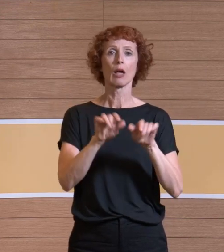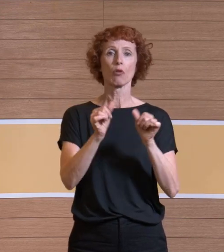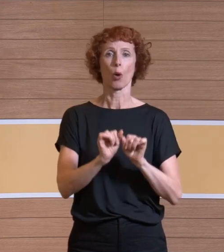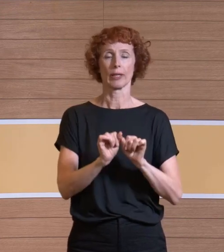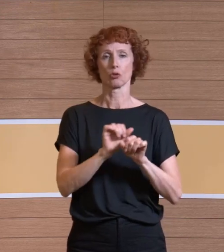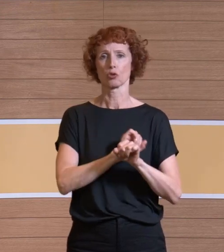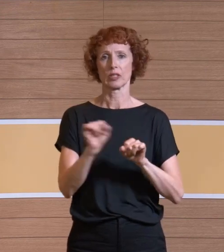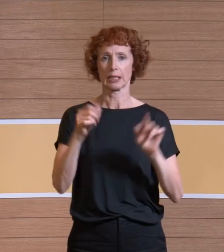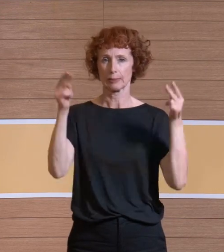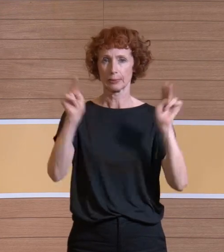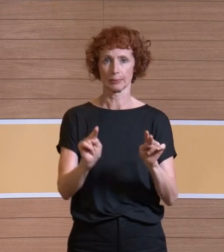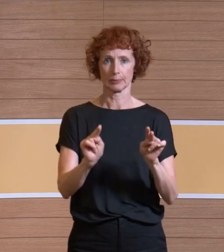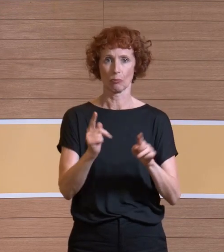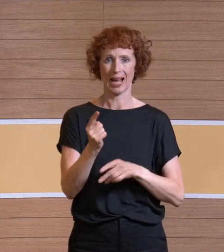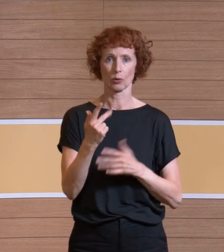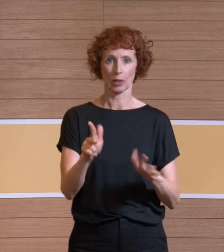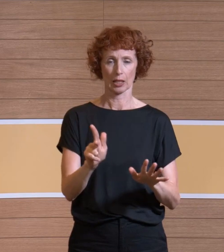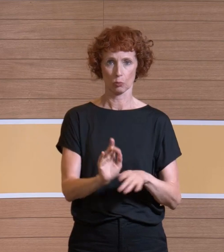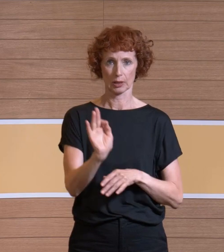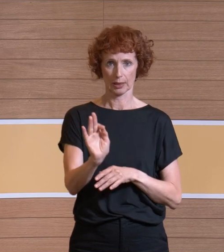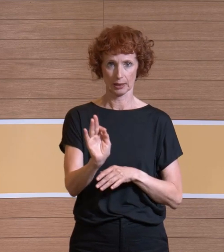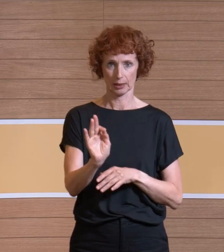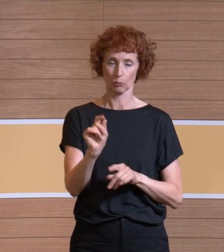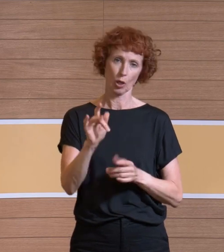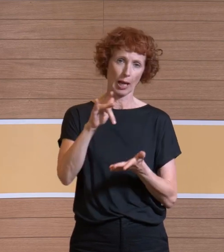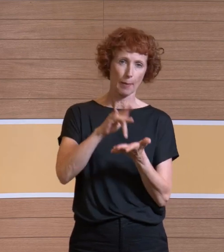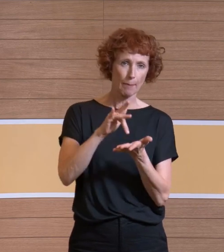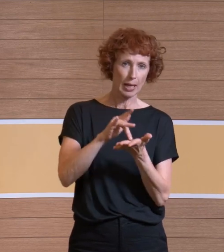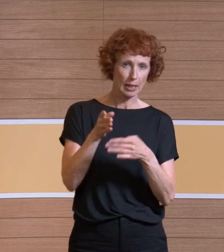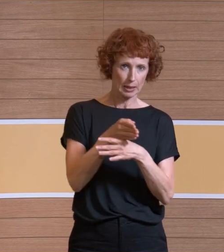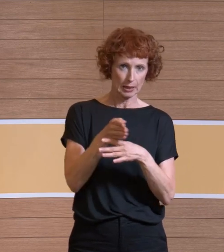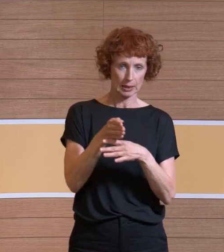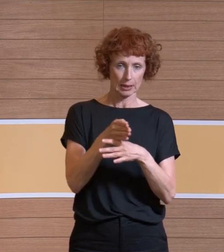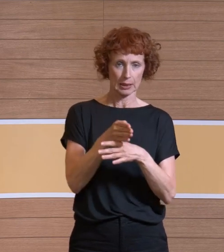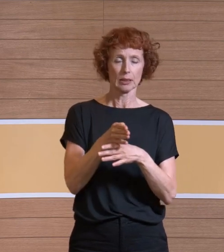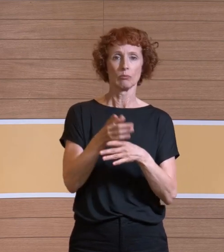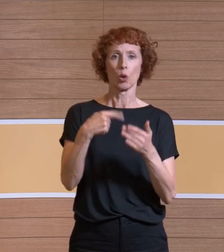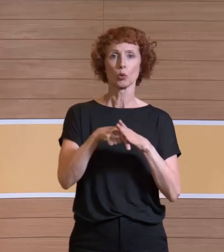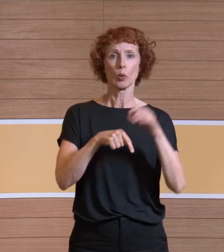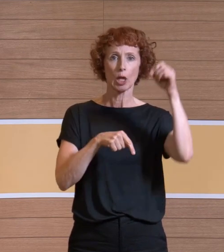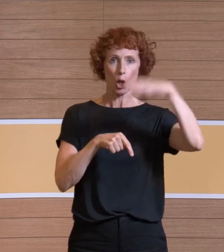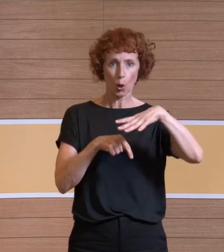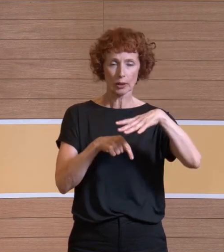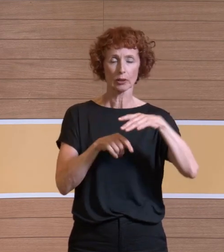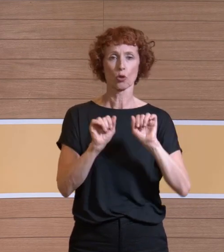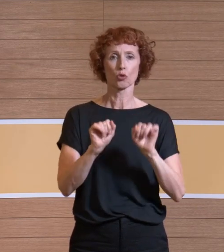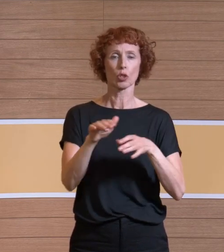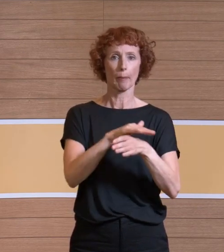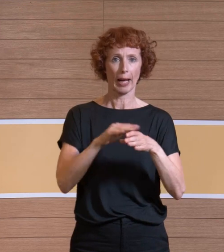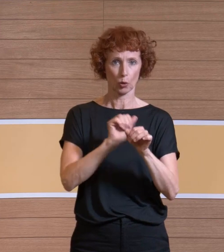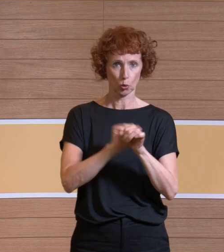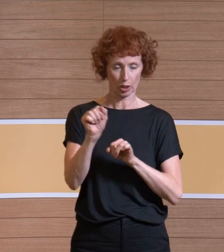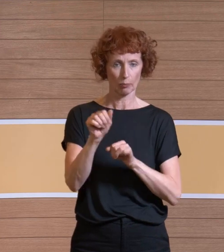81%. Das bedeutet, dass im Mittel mit dem OP-Leuchten der Schutzbereich zwar noch turbulenzarm